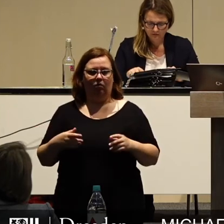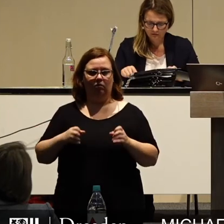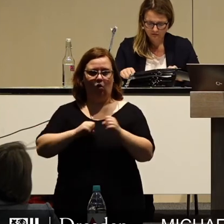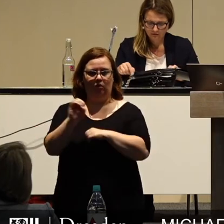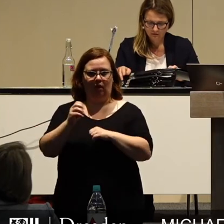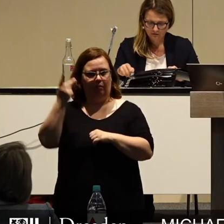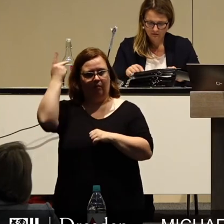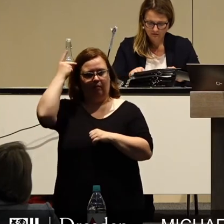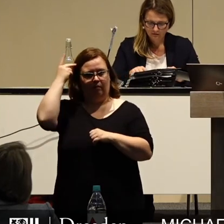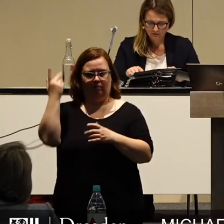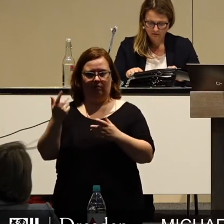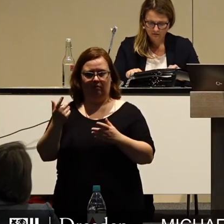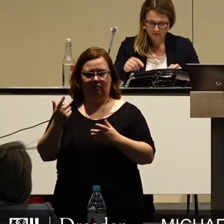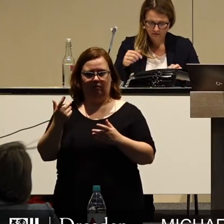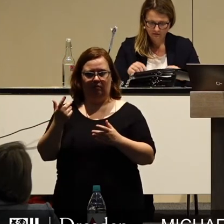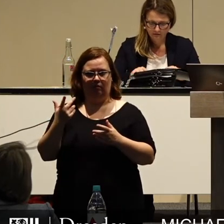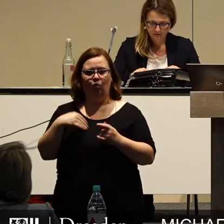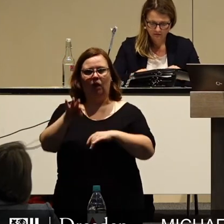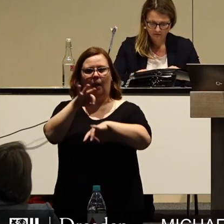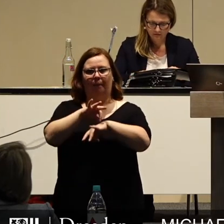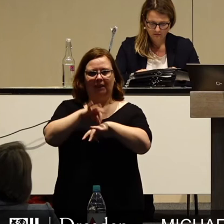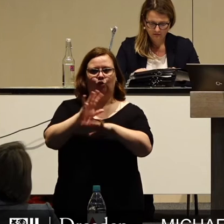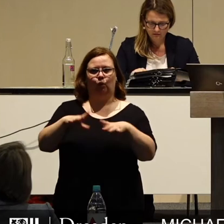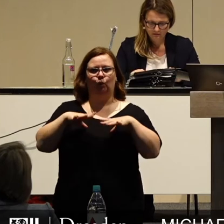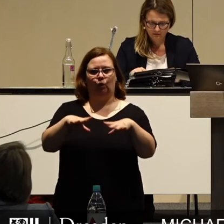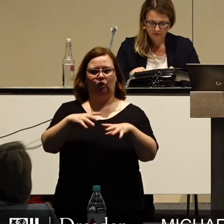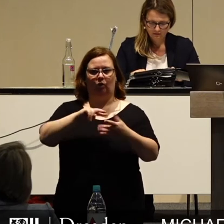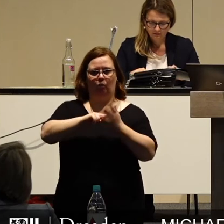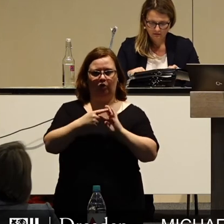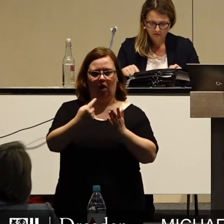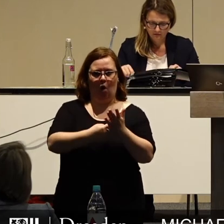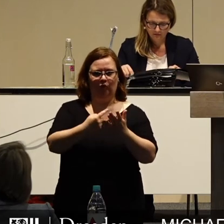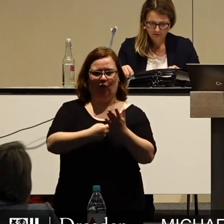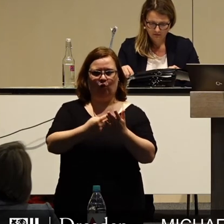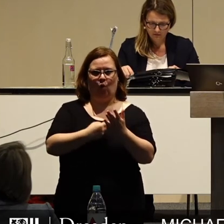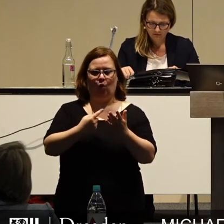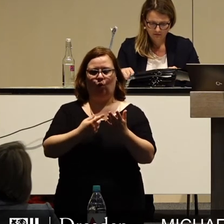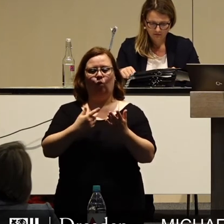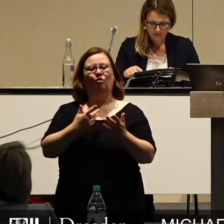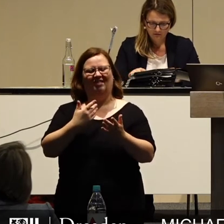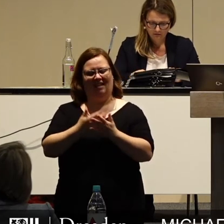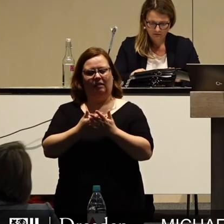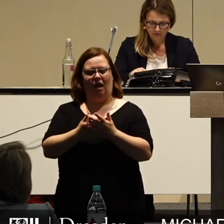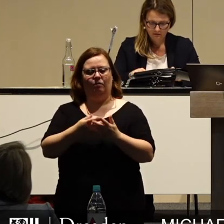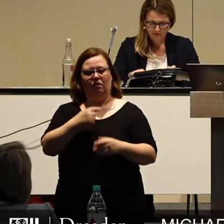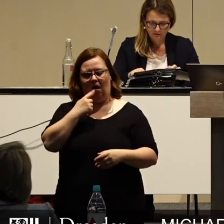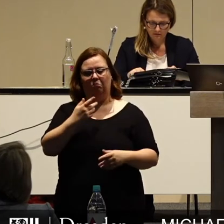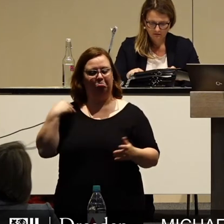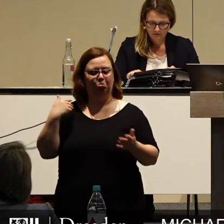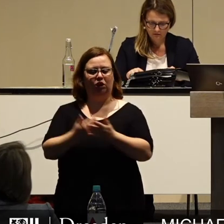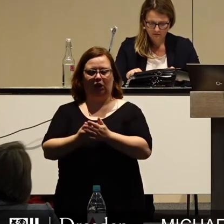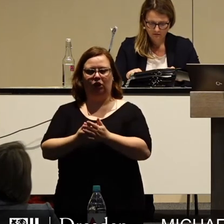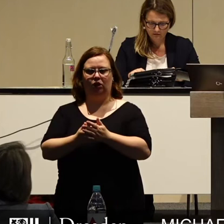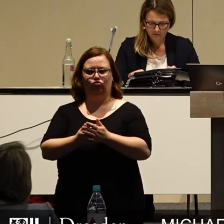ist. Sie ist in erster Linie eine medizinische und gesundheitspolitische Herausforderung. Und da möchte ich sagen, die haben wir bisher